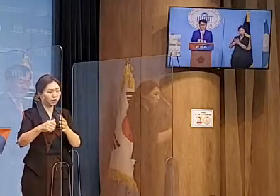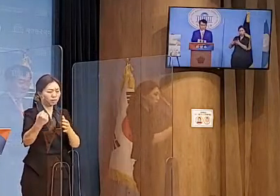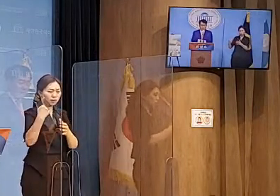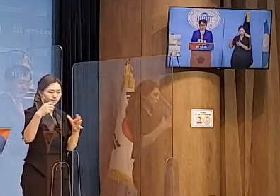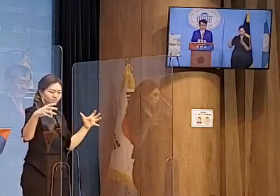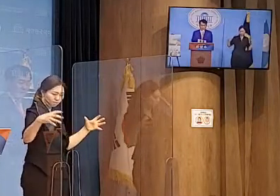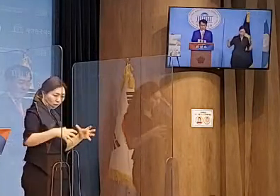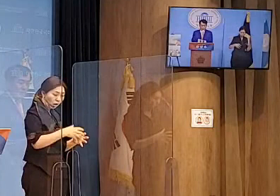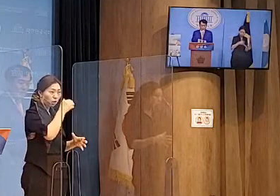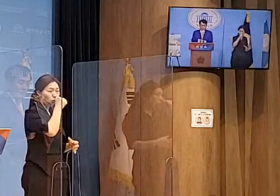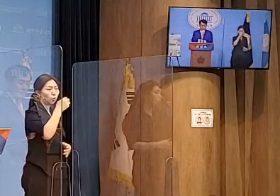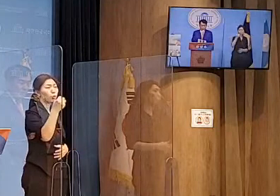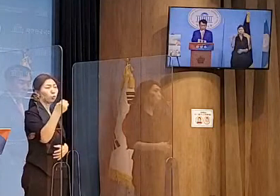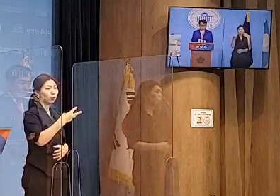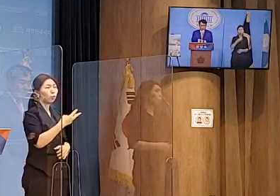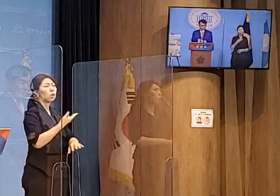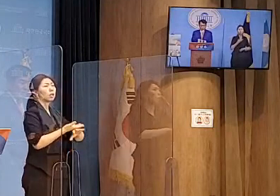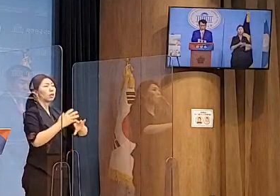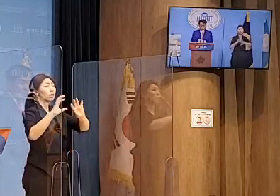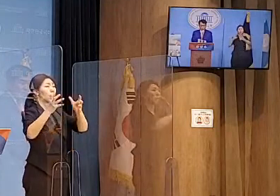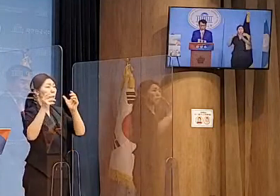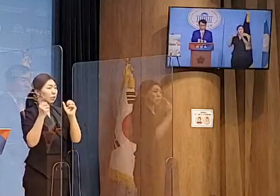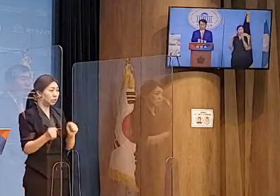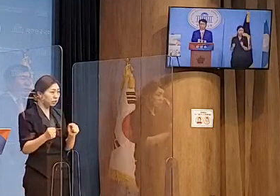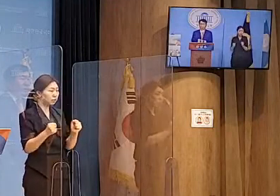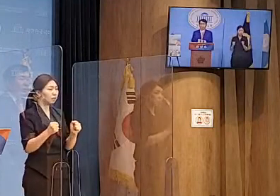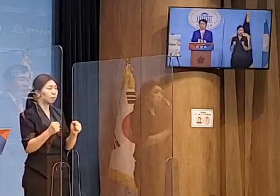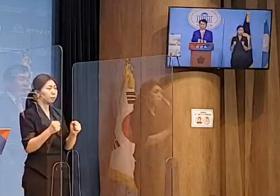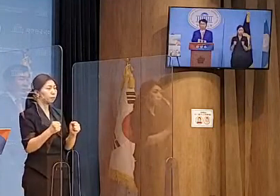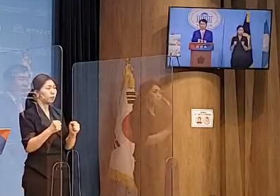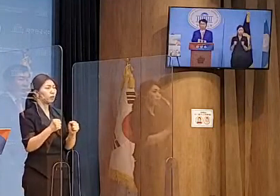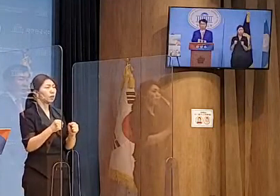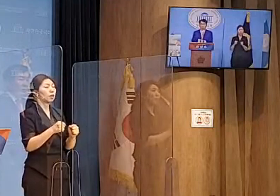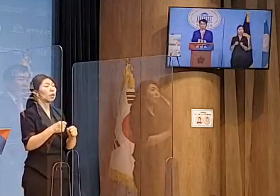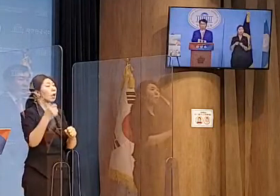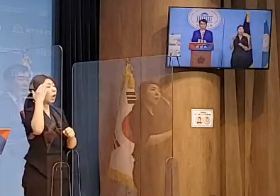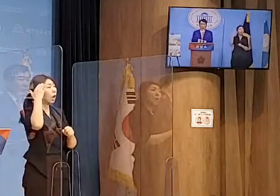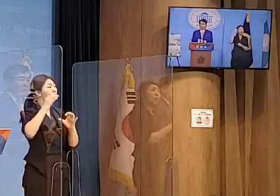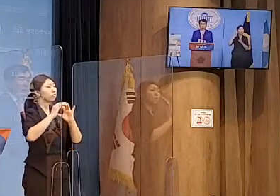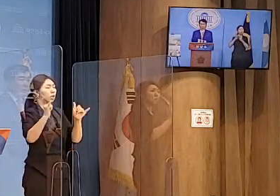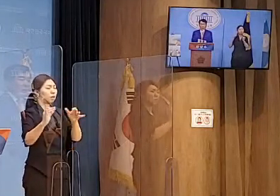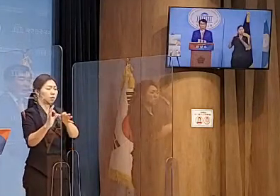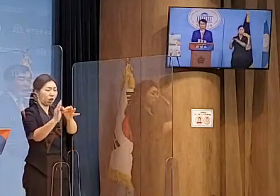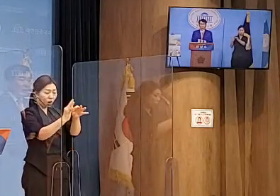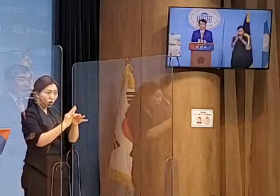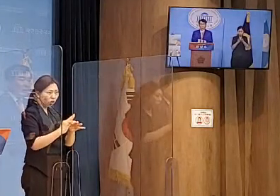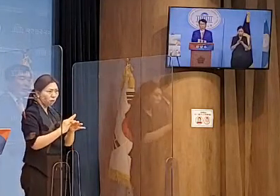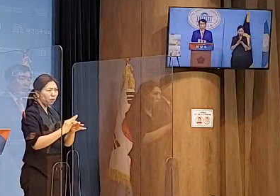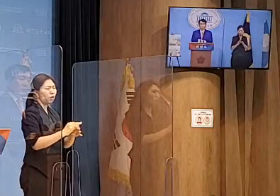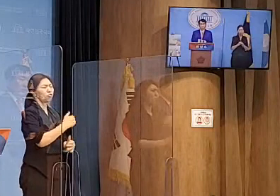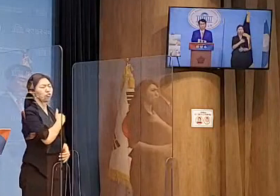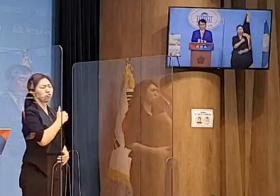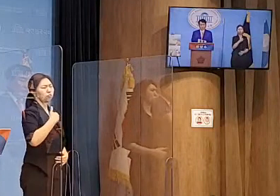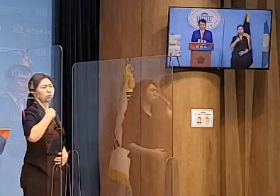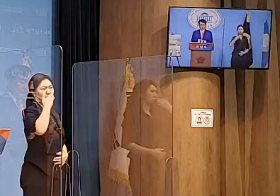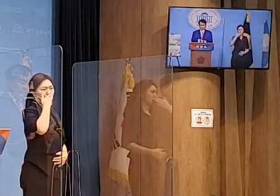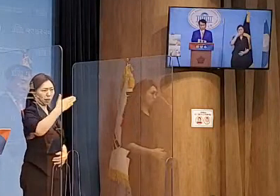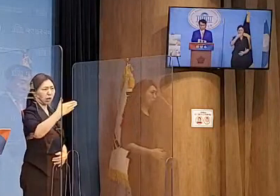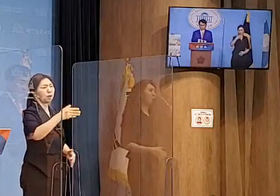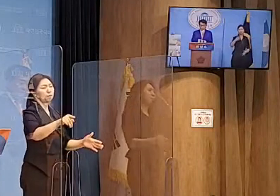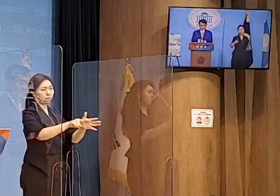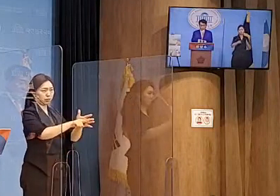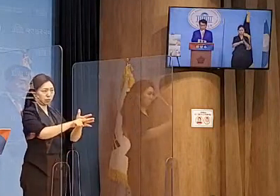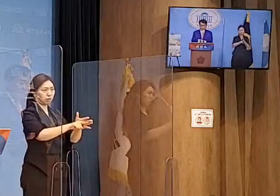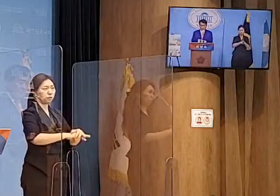외국인들과 연계하면 가능하다고 저는 확실합니다.